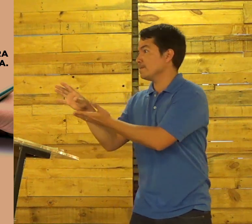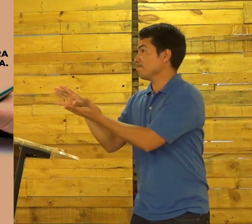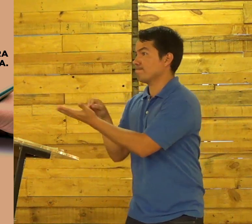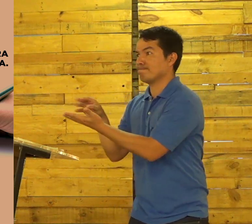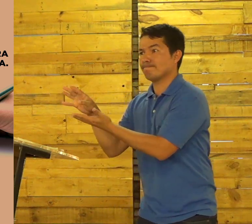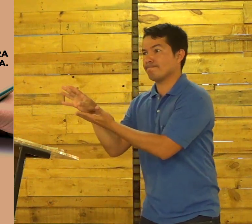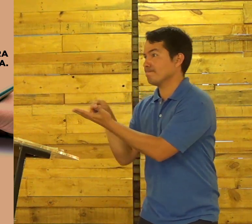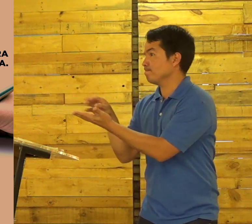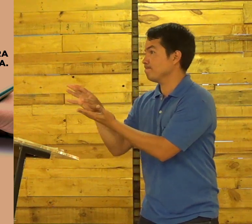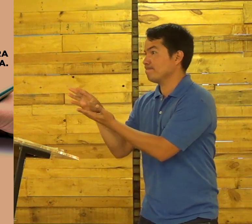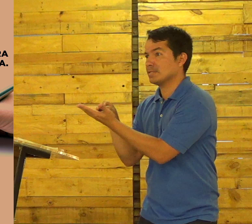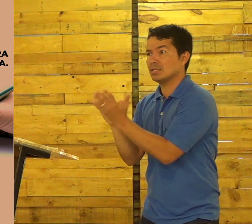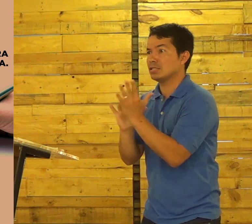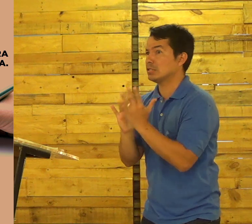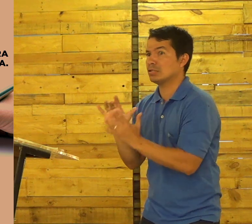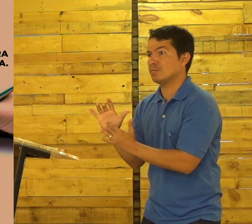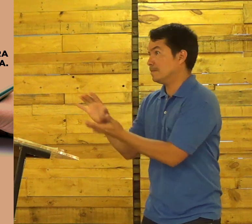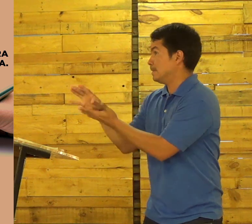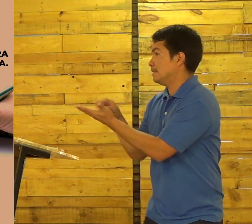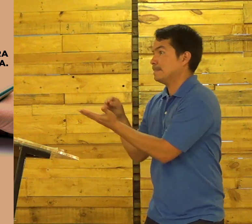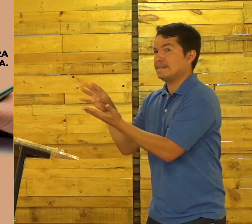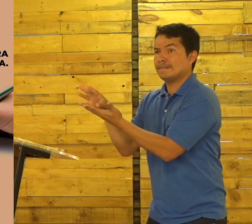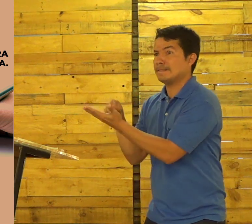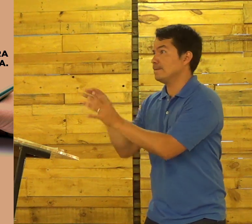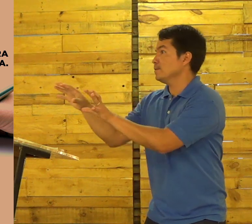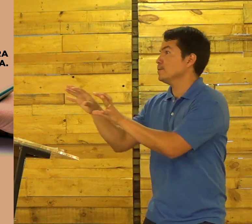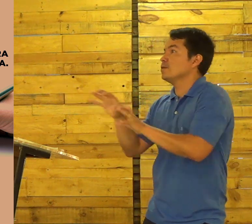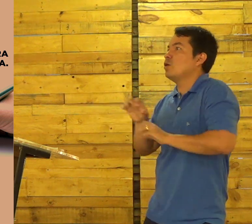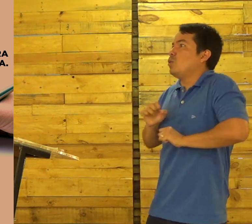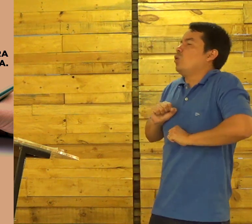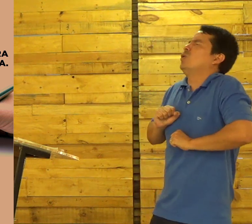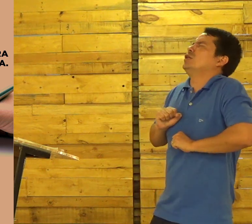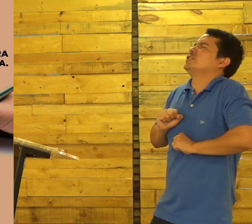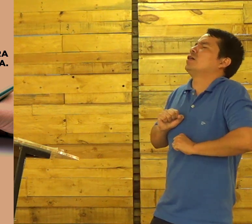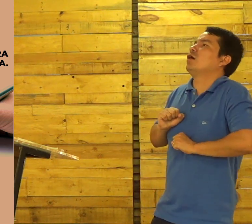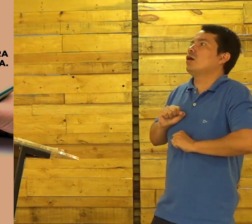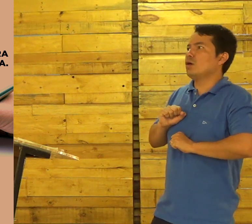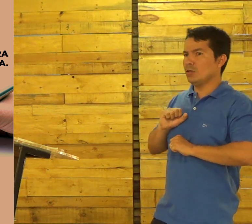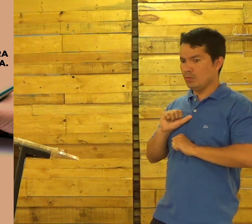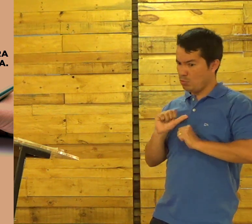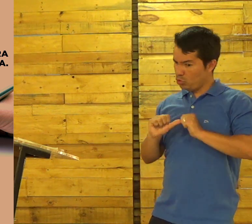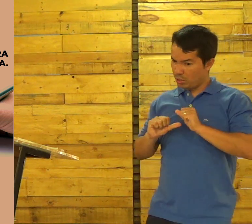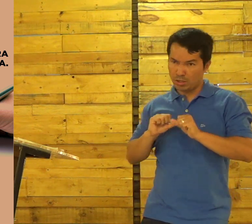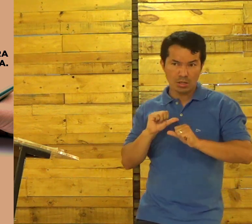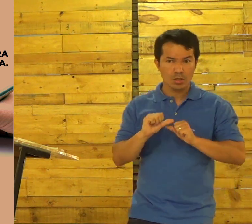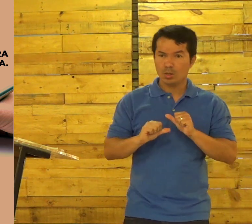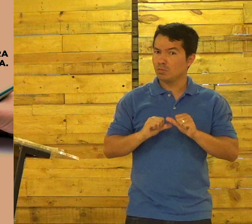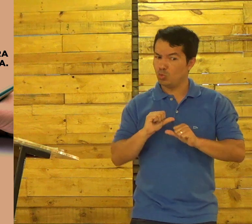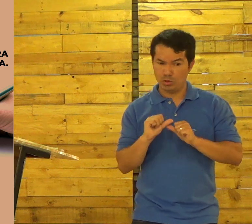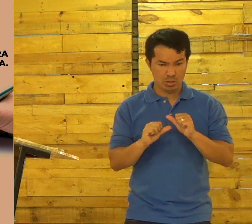Mas se você começar A apoiar Jesus Você começa A mudar